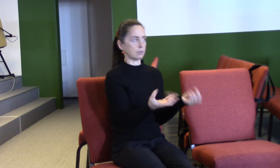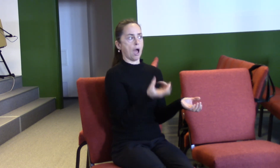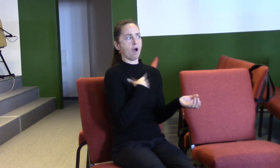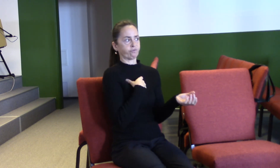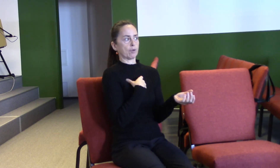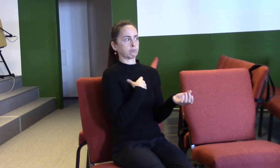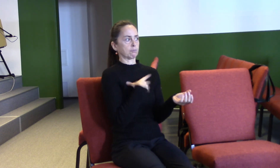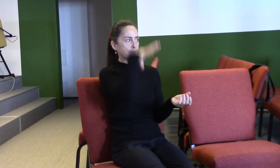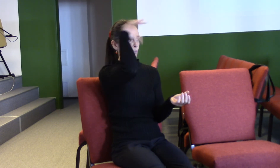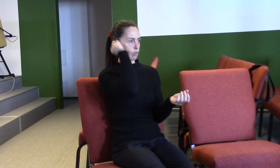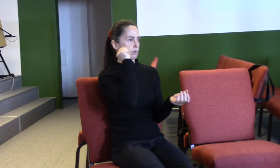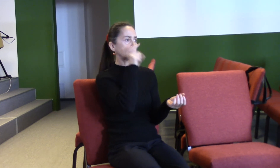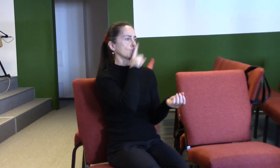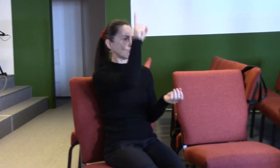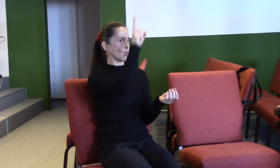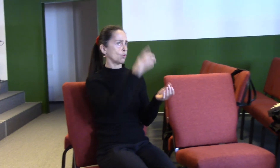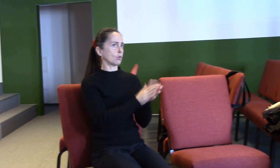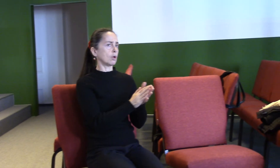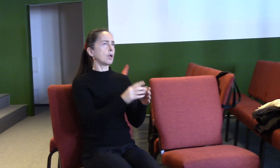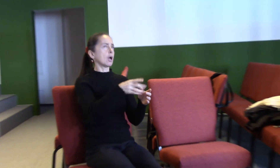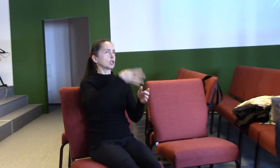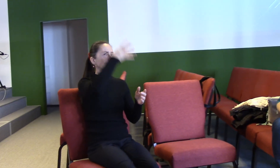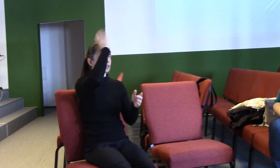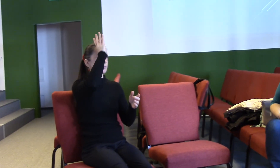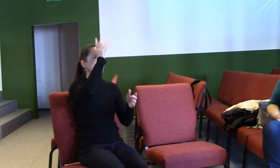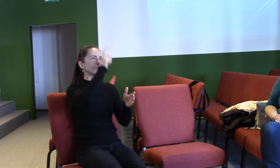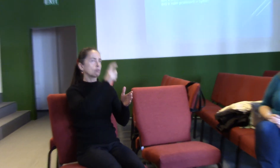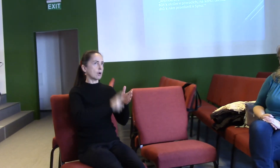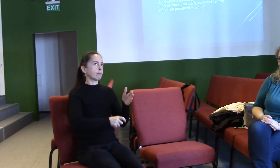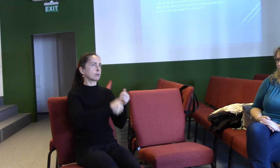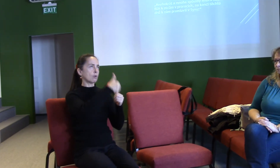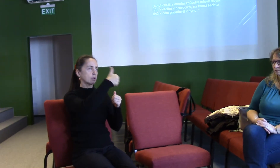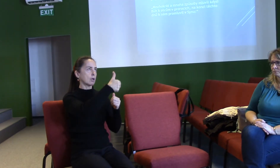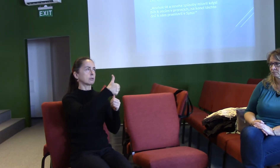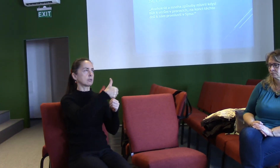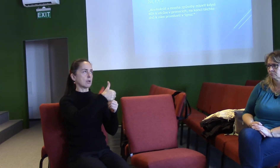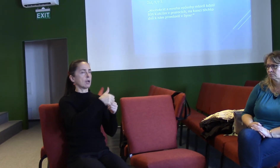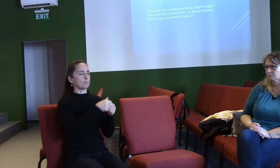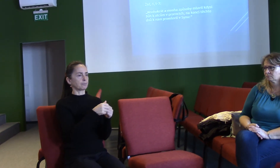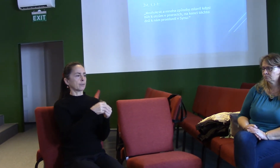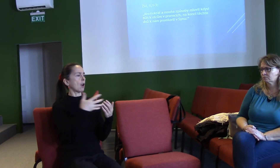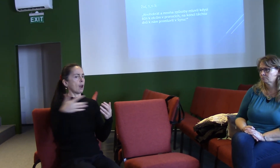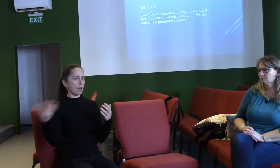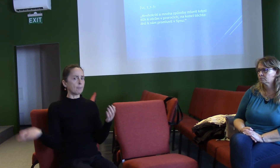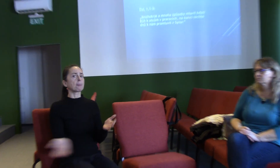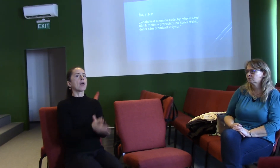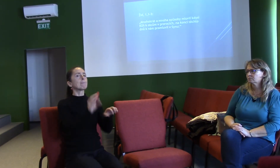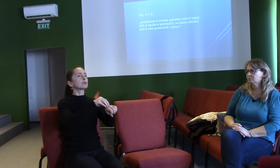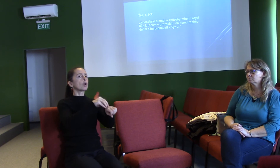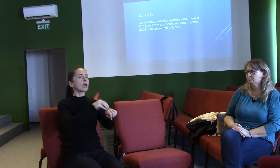Takže v říjmanům první kapitole máme prohlášení, že mnohokrát a